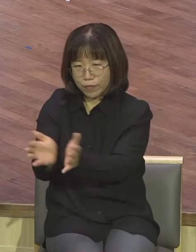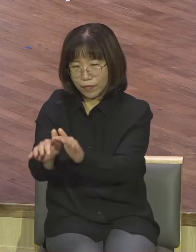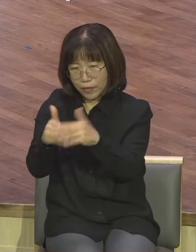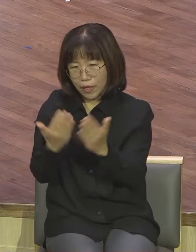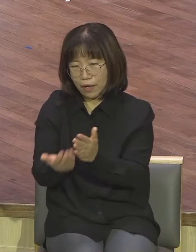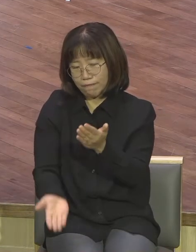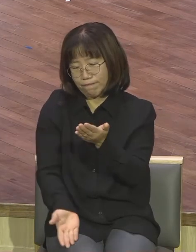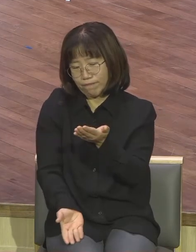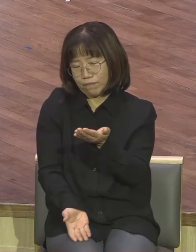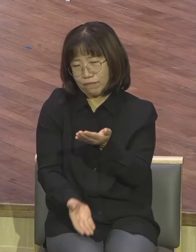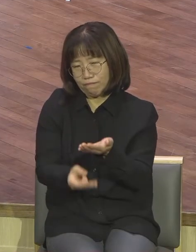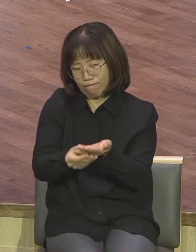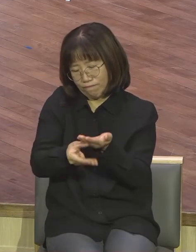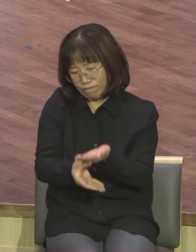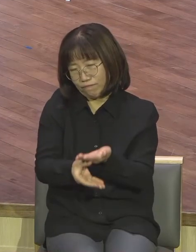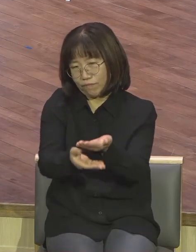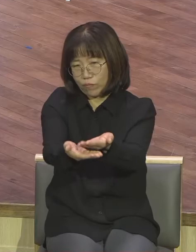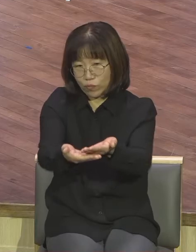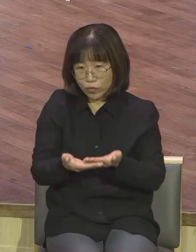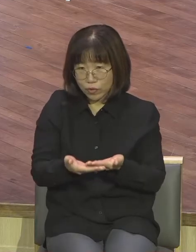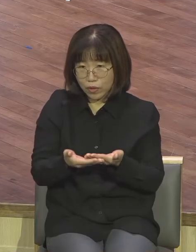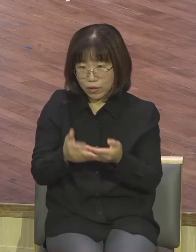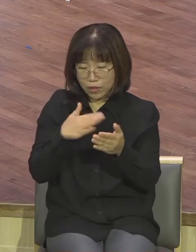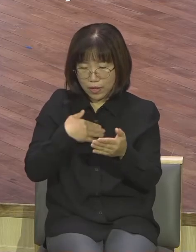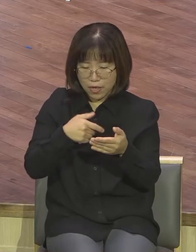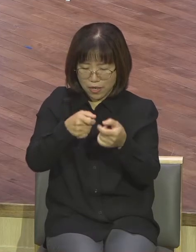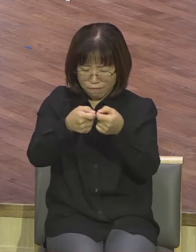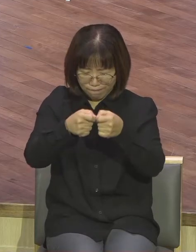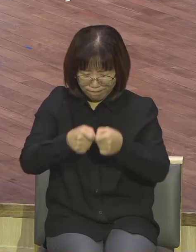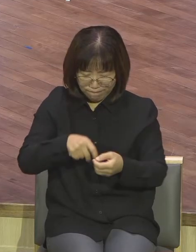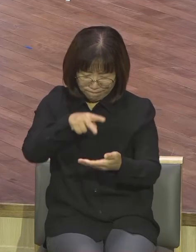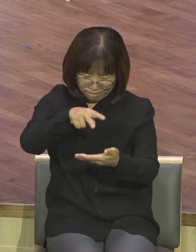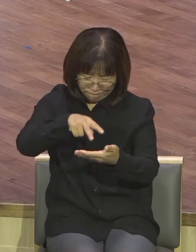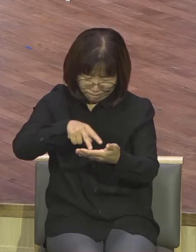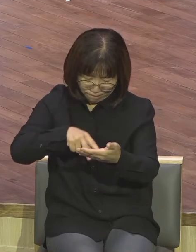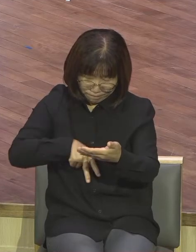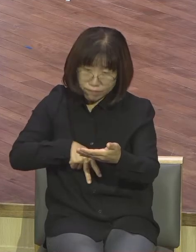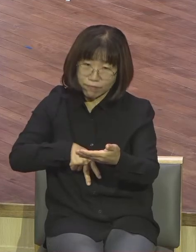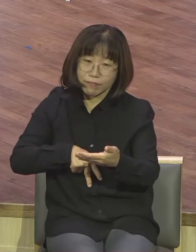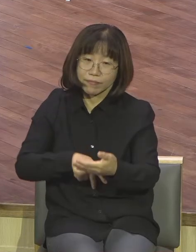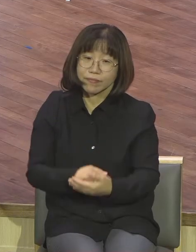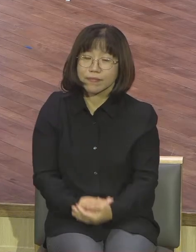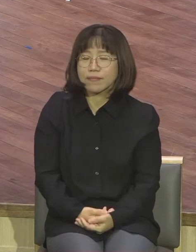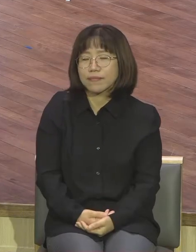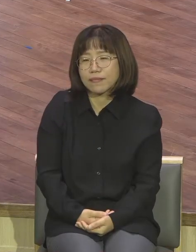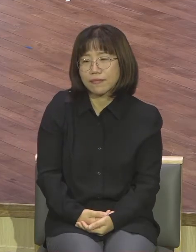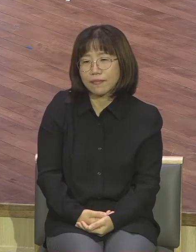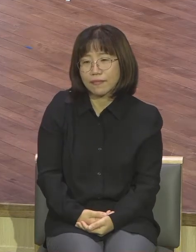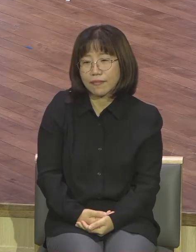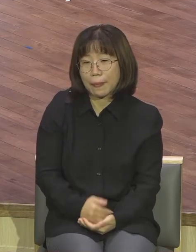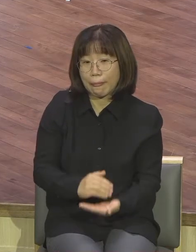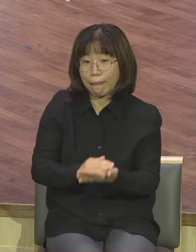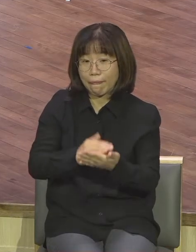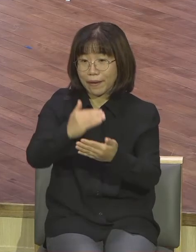내용을 싹 다 봅니다 이만큼 들어와요 그럼 그 내용을 보면 여러분이 어떤